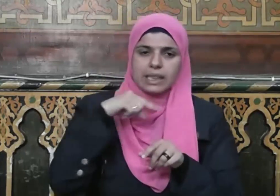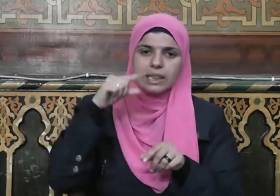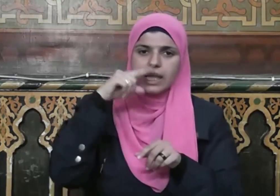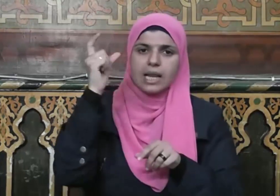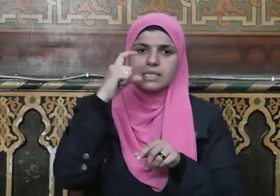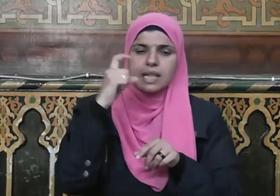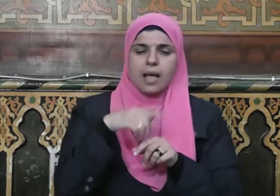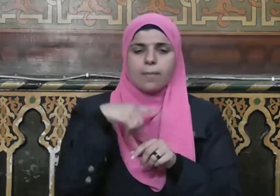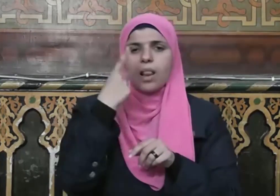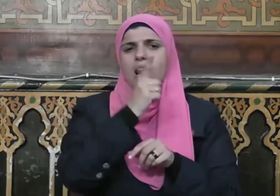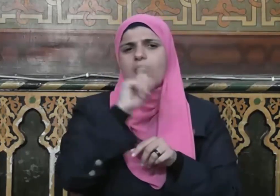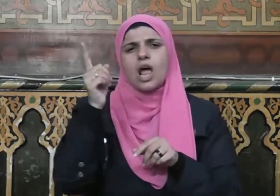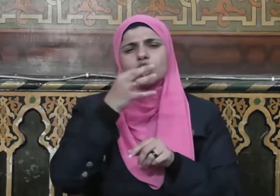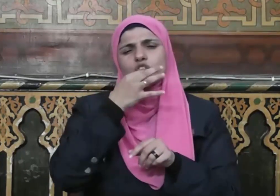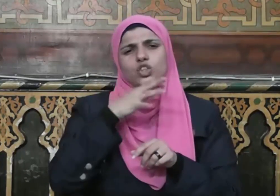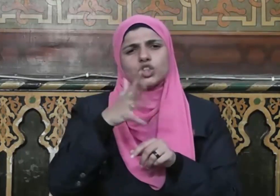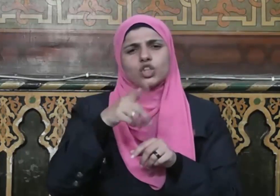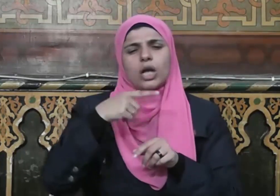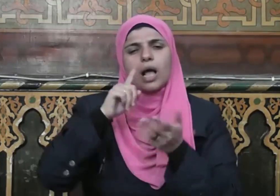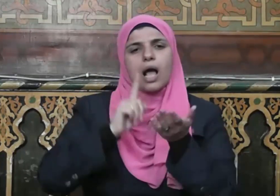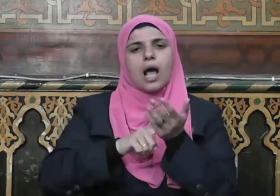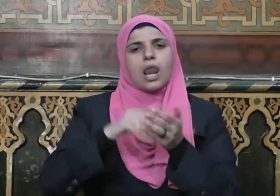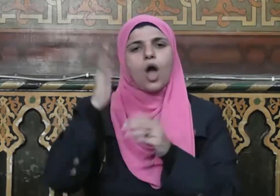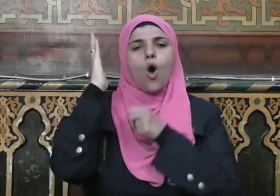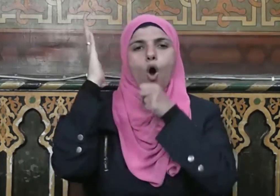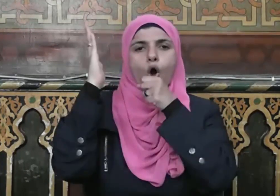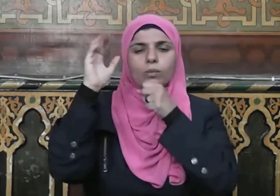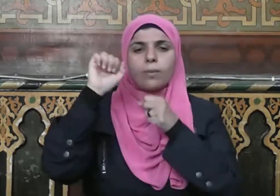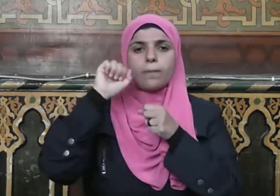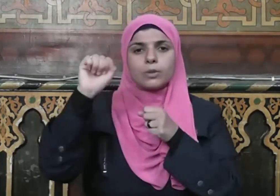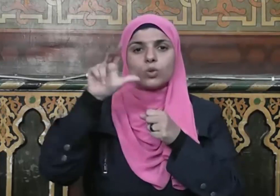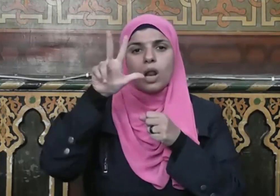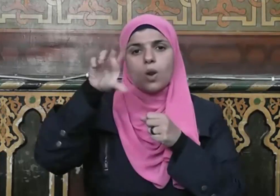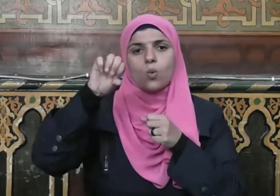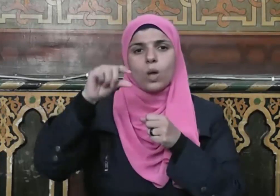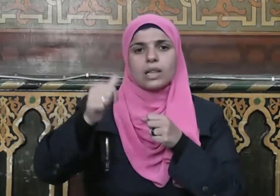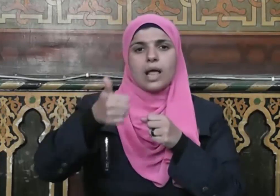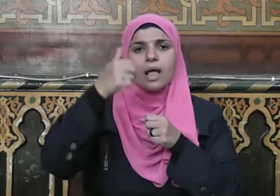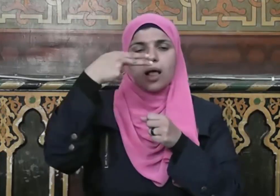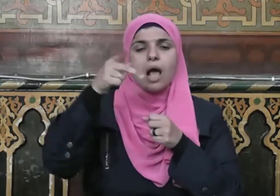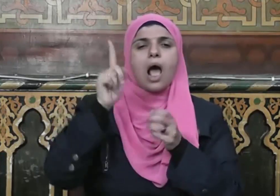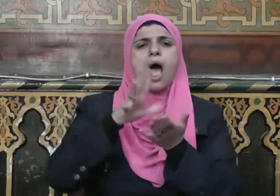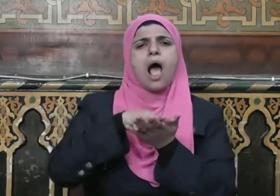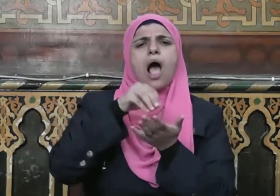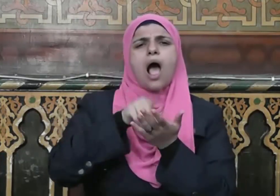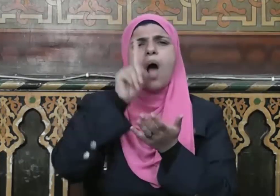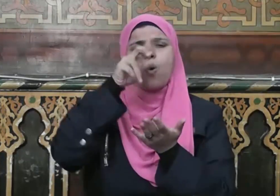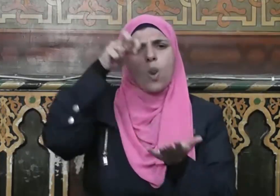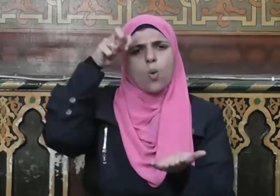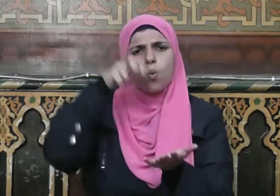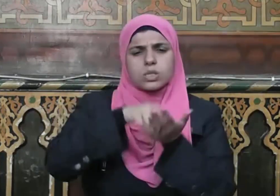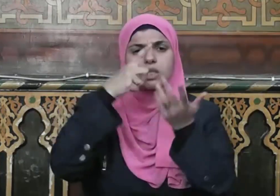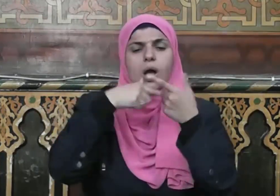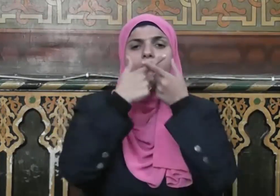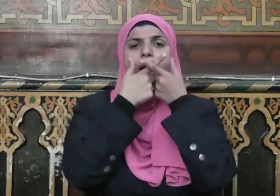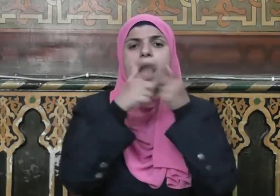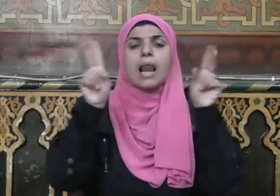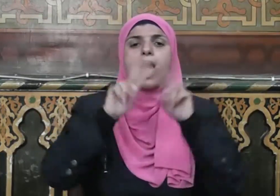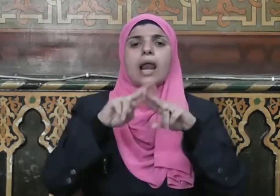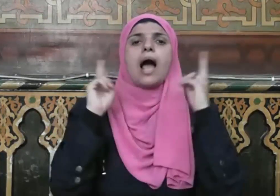الإسلام لا شك أن خطبة الوداع تعد أول وثيقة وإعلان